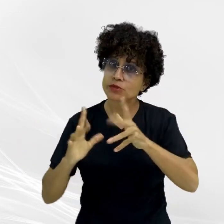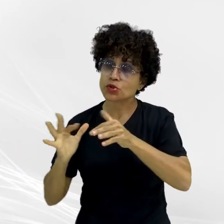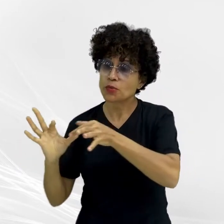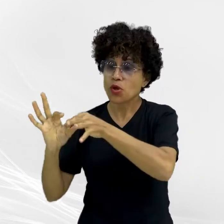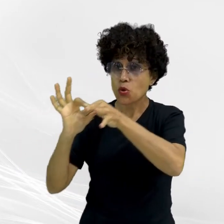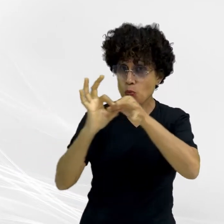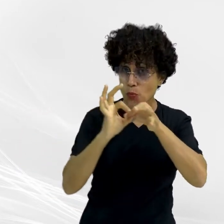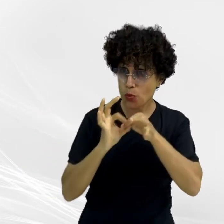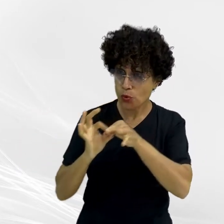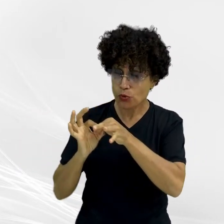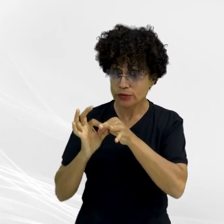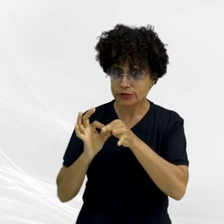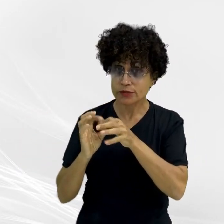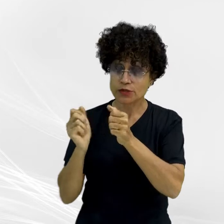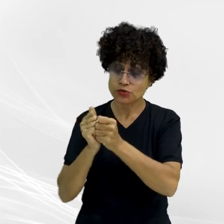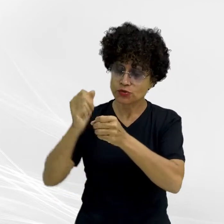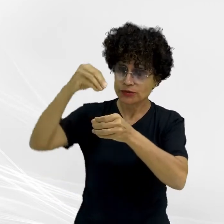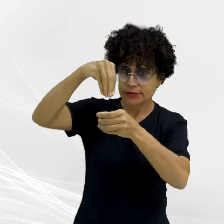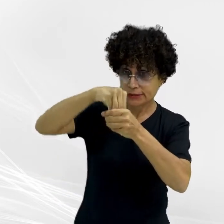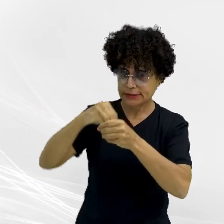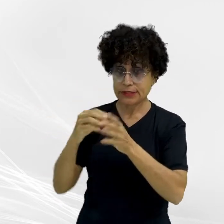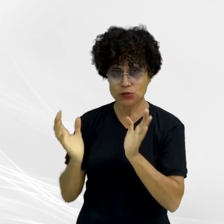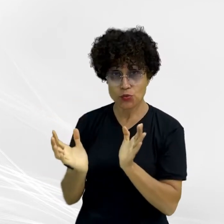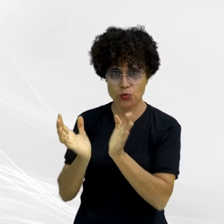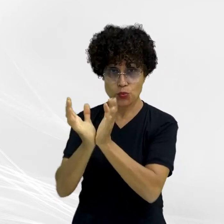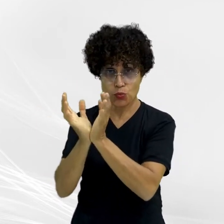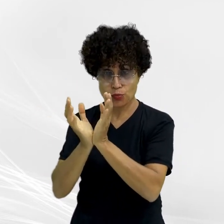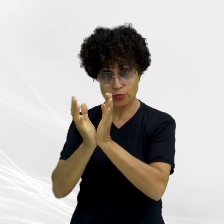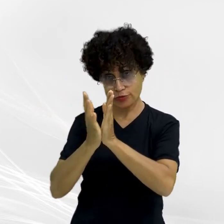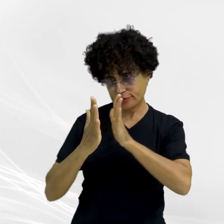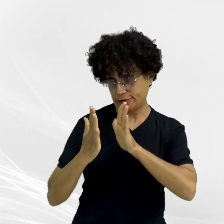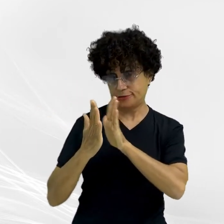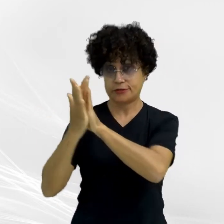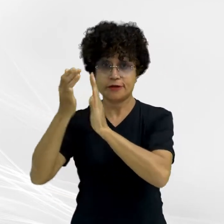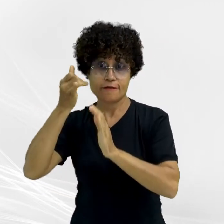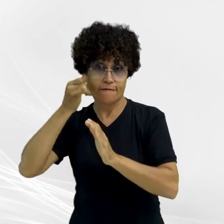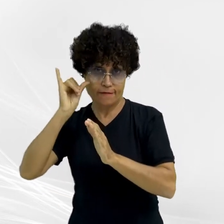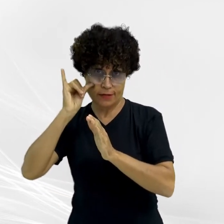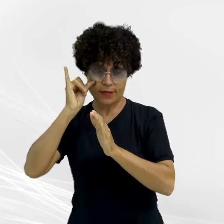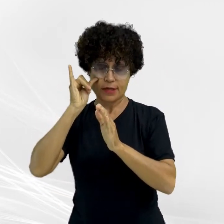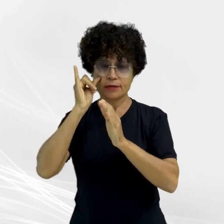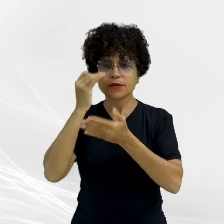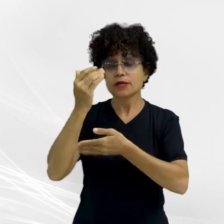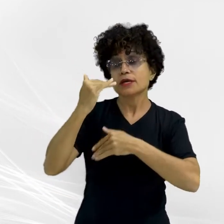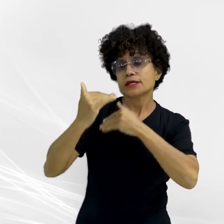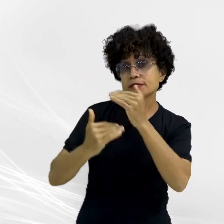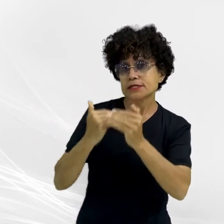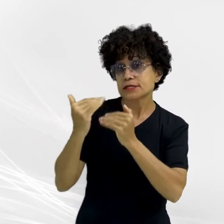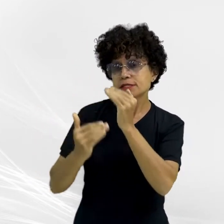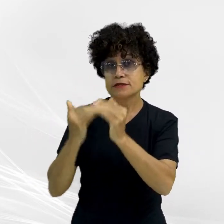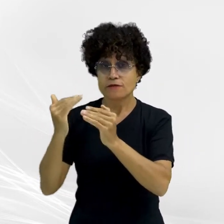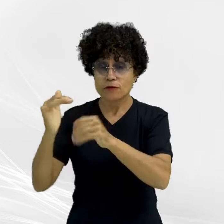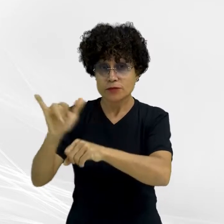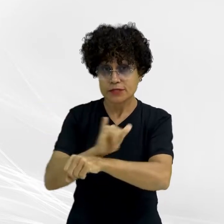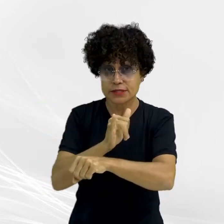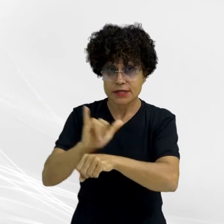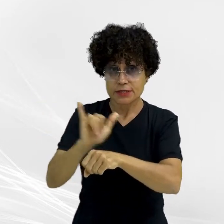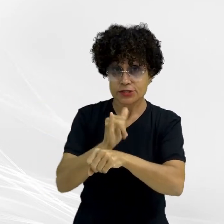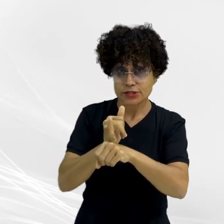mútua entre os órgãos signatários que passam a integrar a rede de enfrentamento. Define o desenvolvimento de estratégias efetivas de